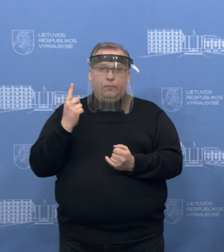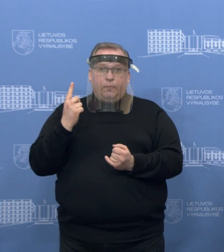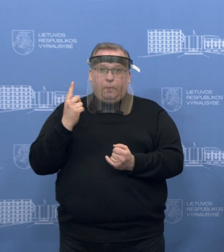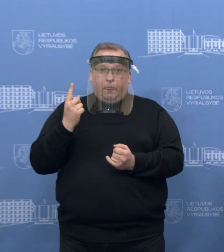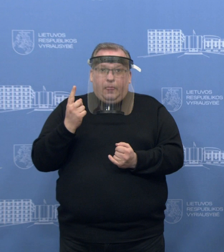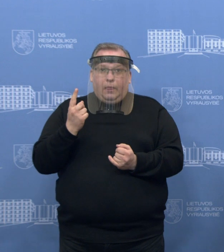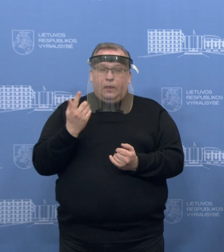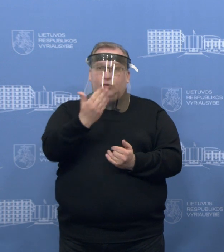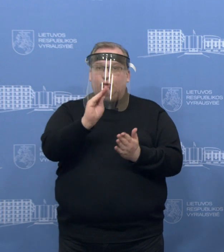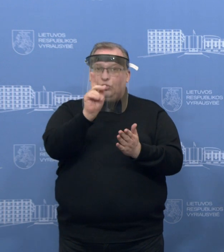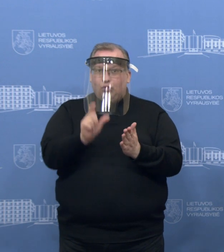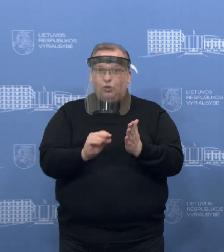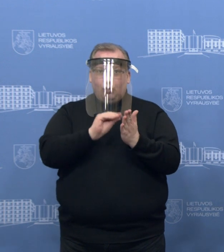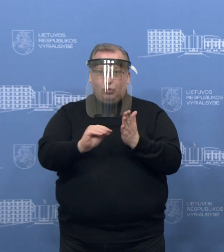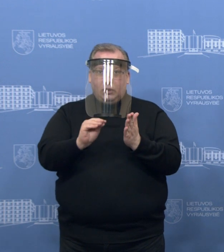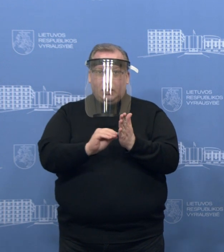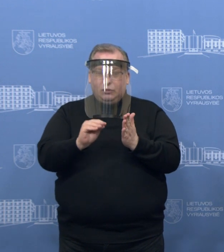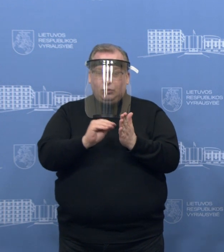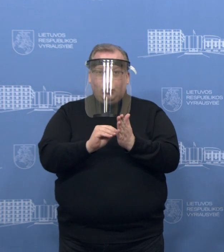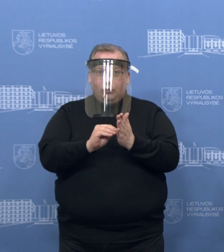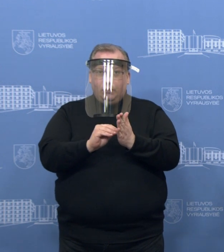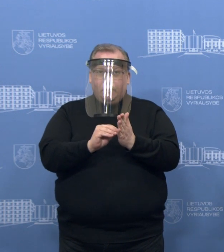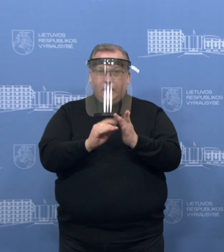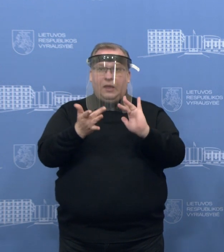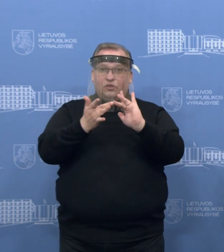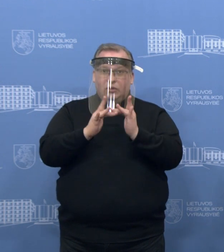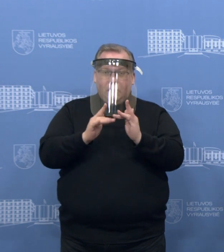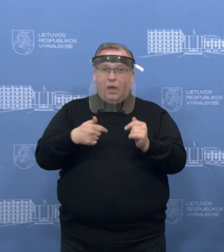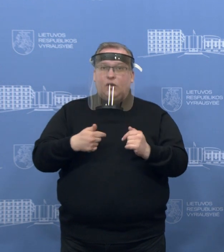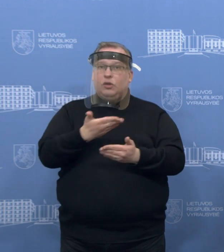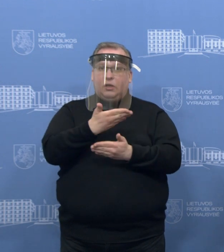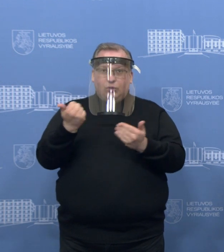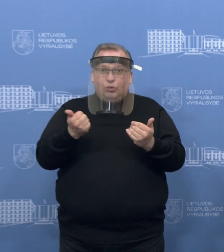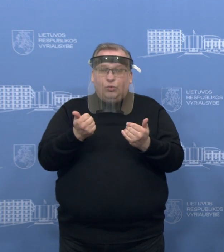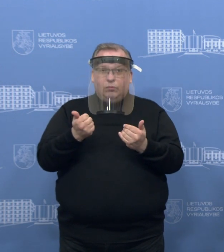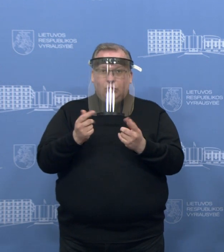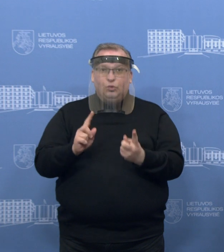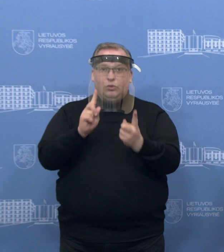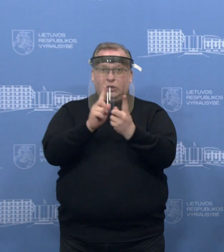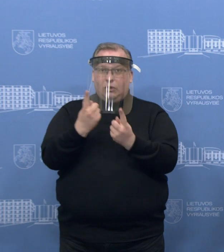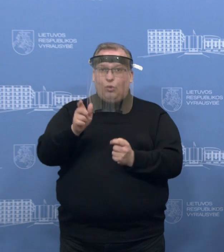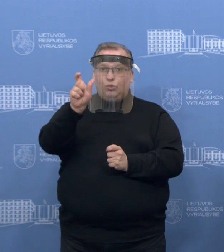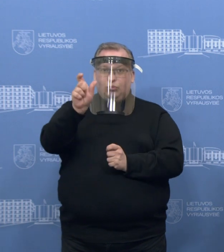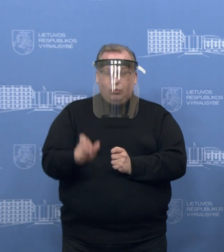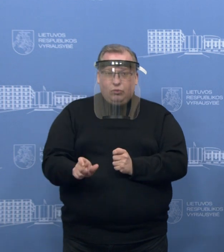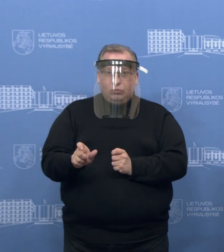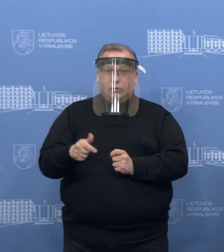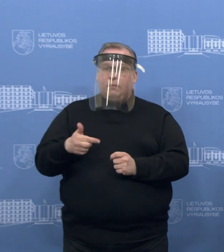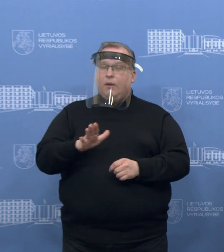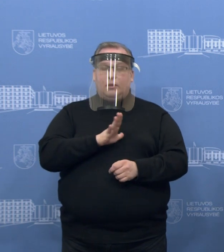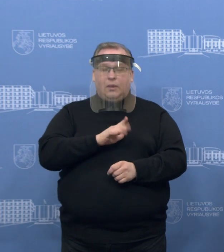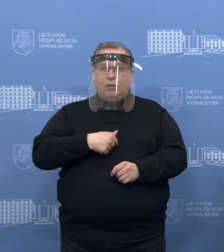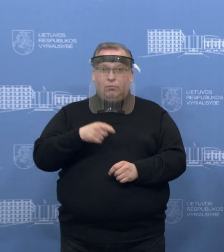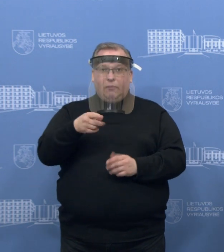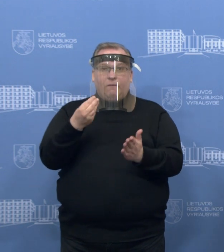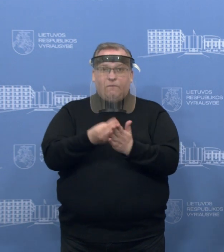jūsų, iš medijų. Tikrai nesumatys susidūręs su tuo žmogumi, negalėčiau vertinti jo nei